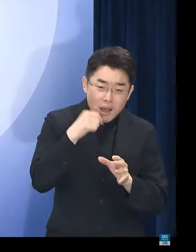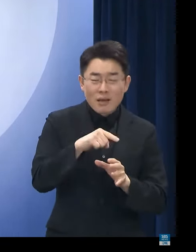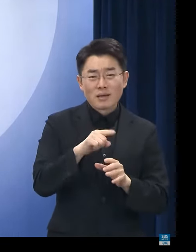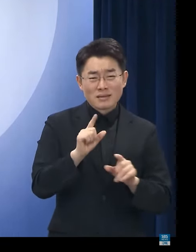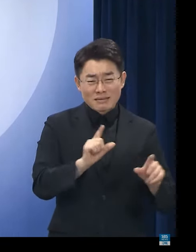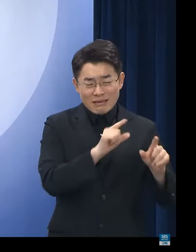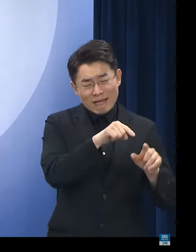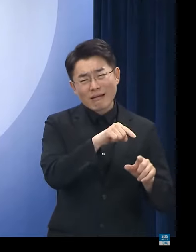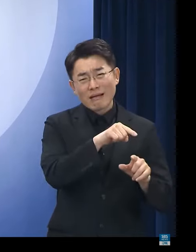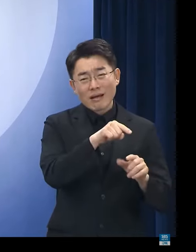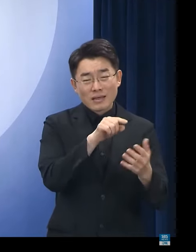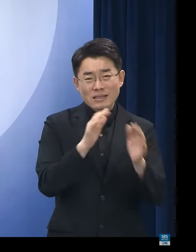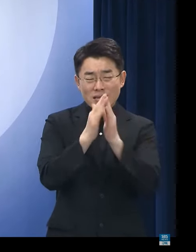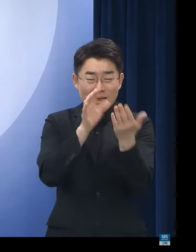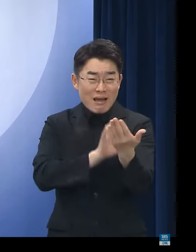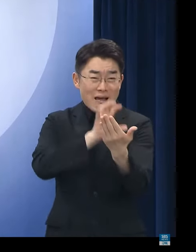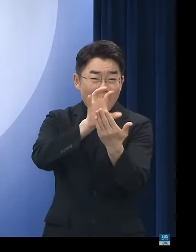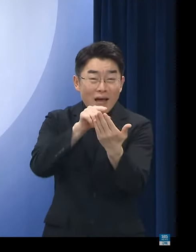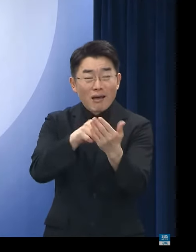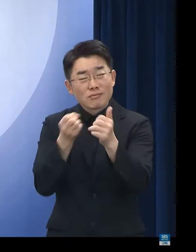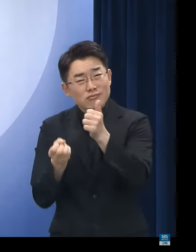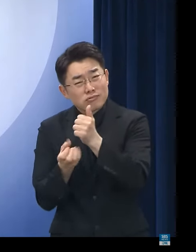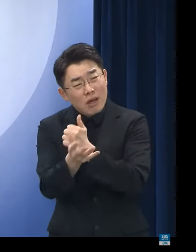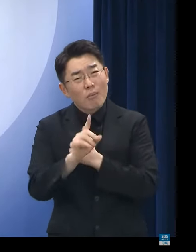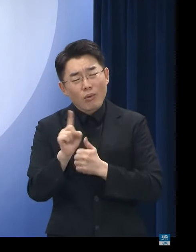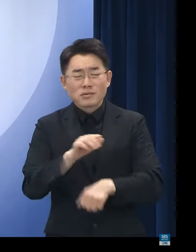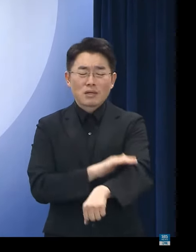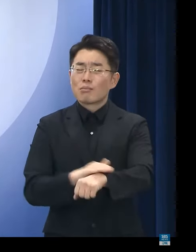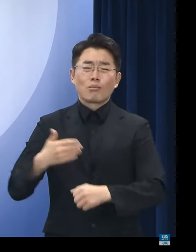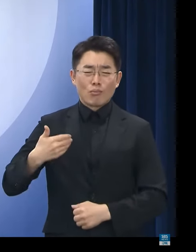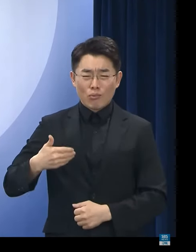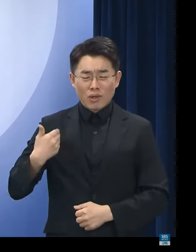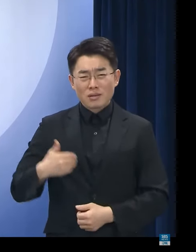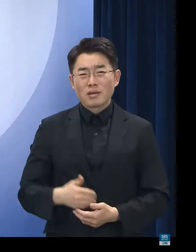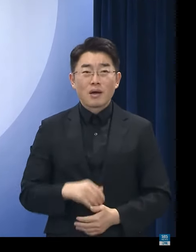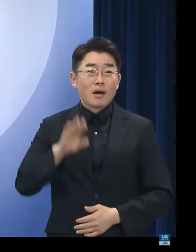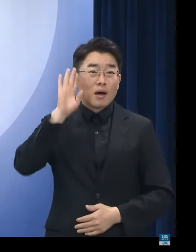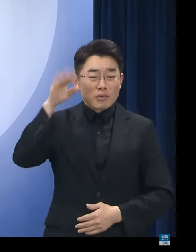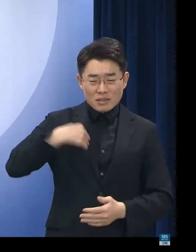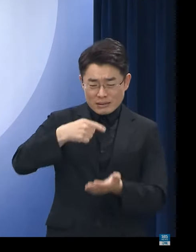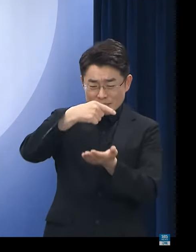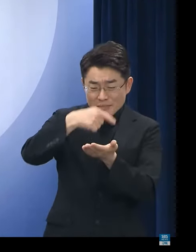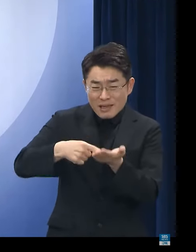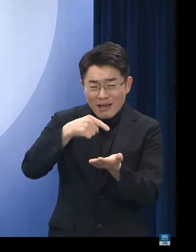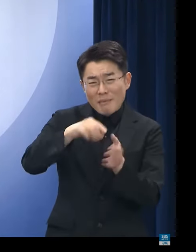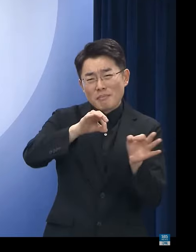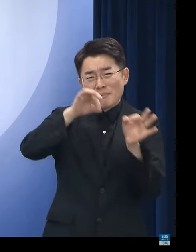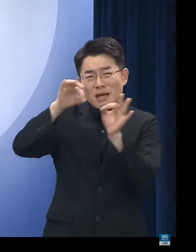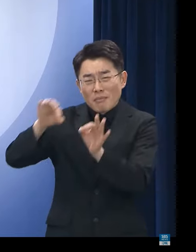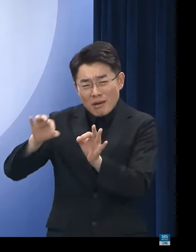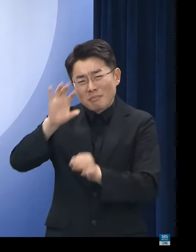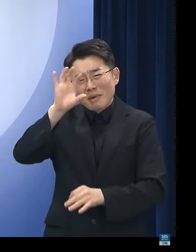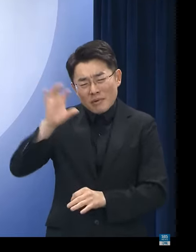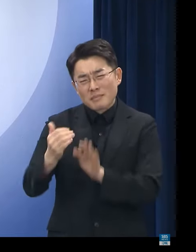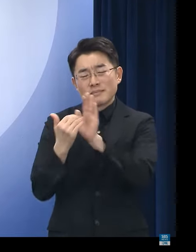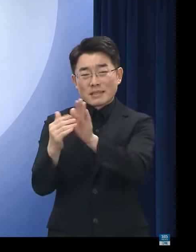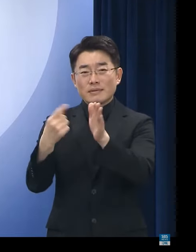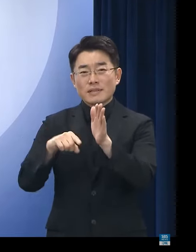영향이라도 미칠 수 있을지는 잘 모르겠다. 다만 더 이상 나같은 피해자가 발생하지 않도록